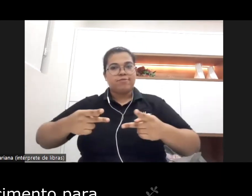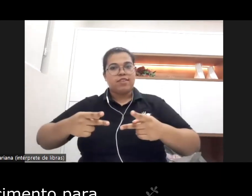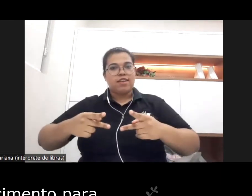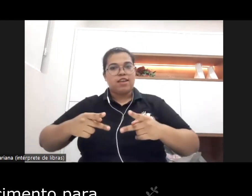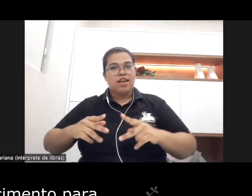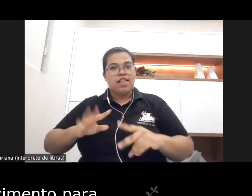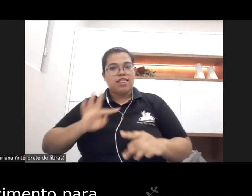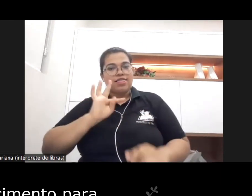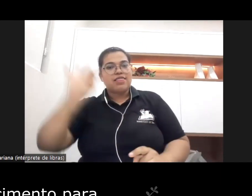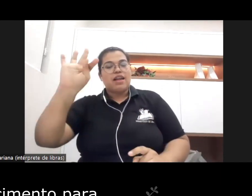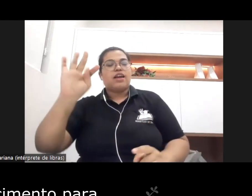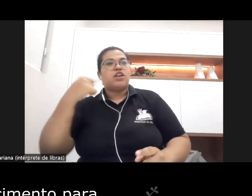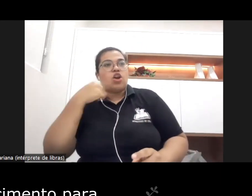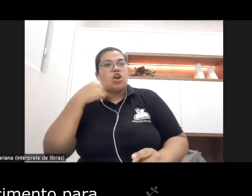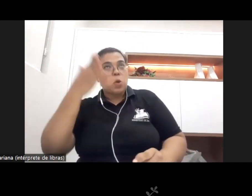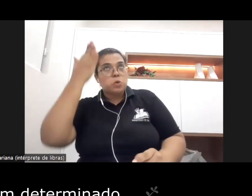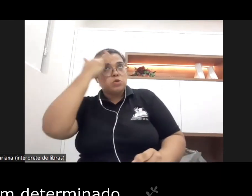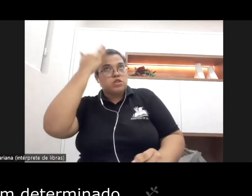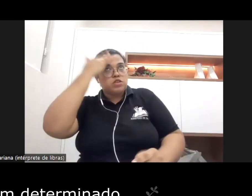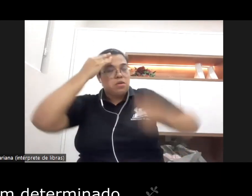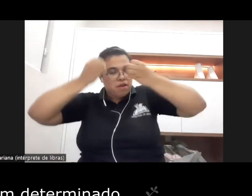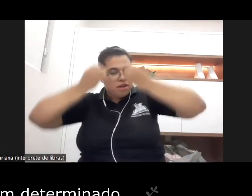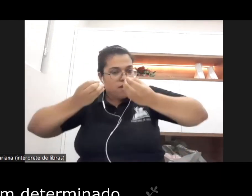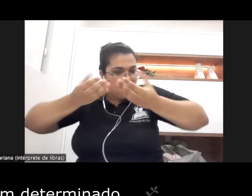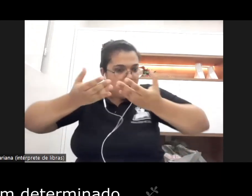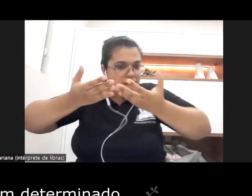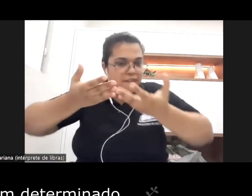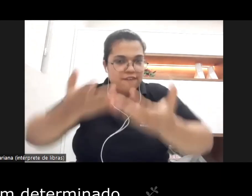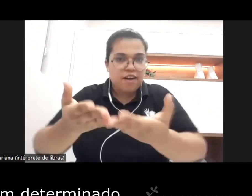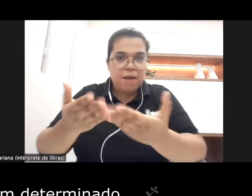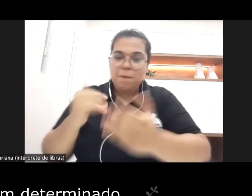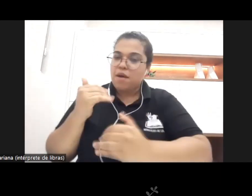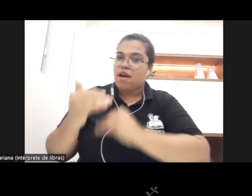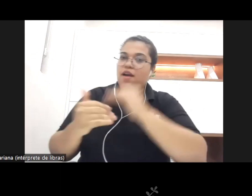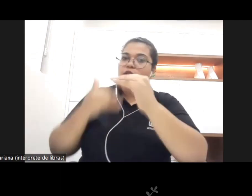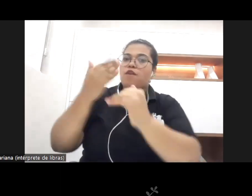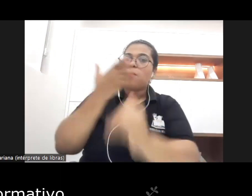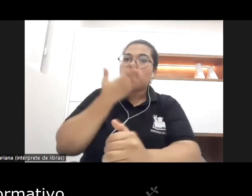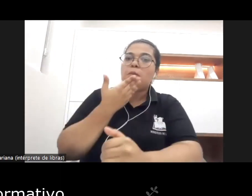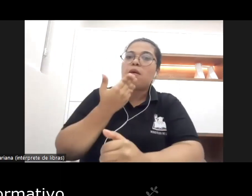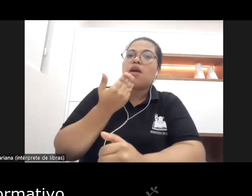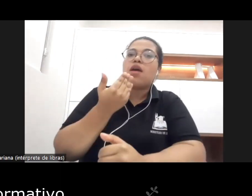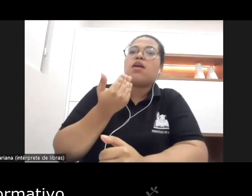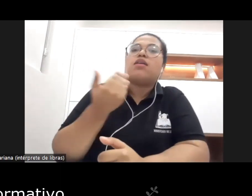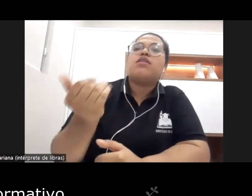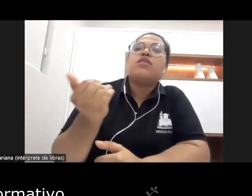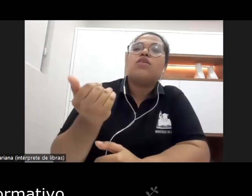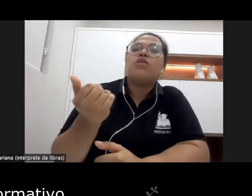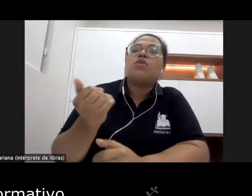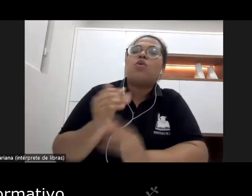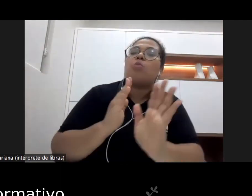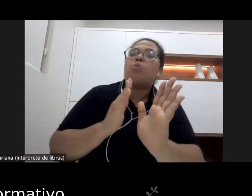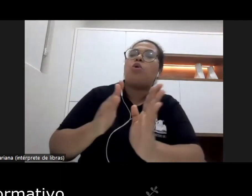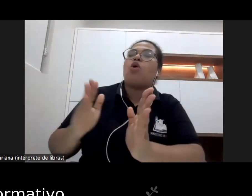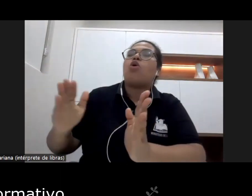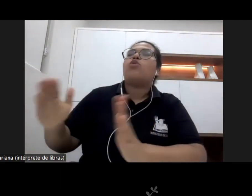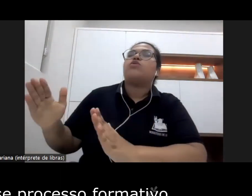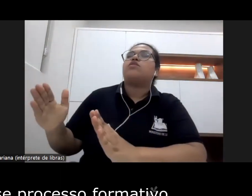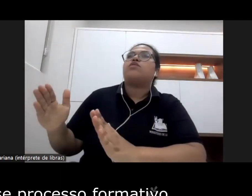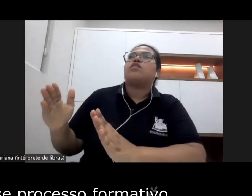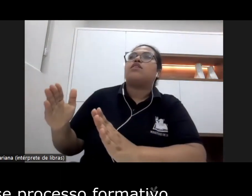conhecimento para a efetivação de um determinado processo formativo